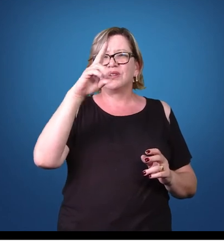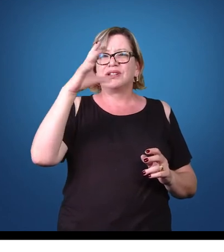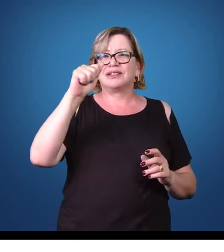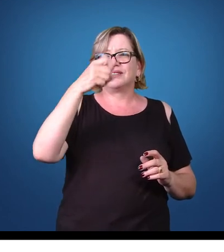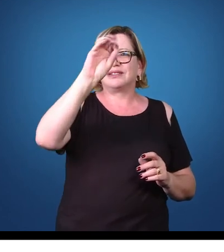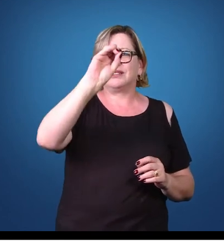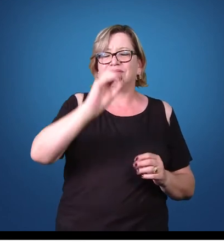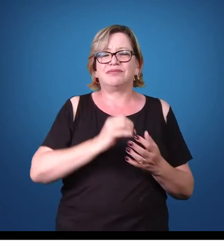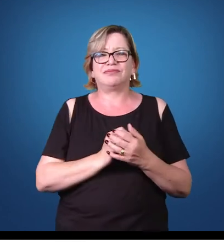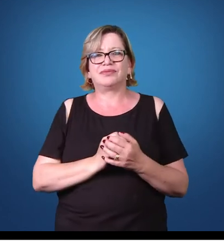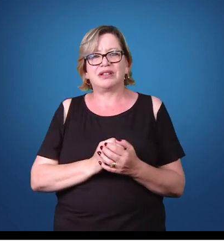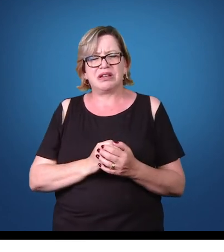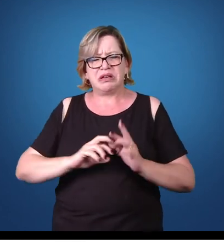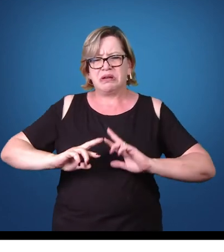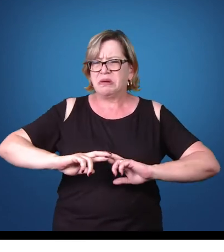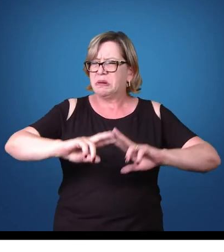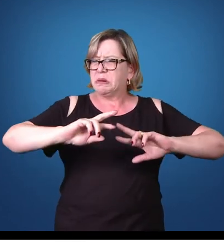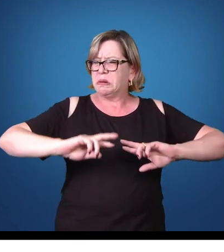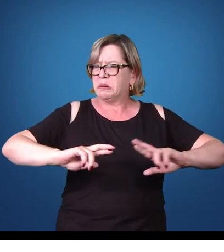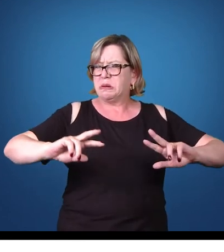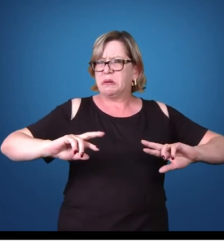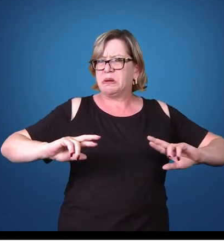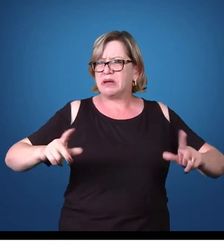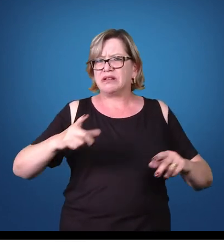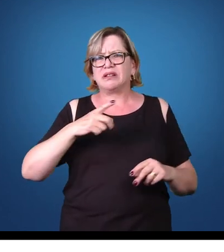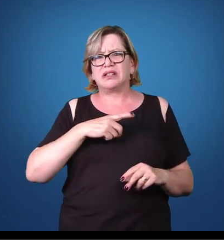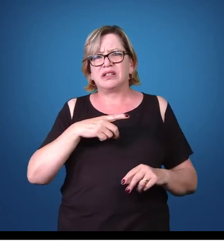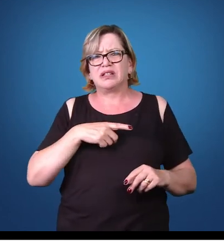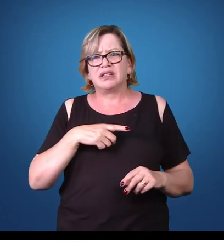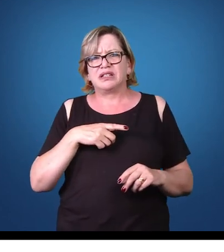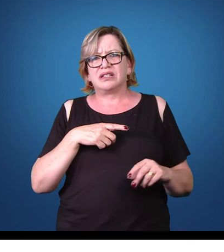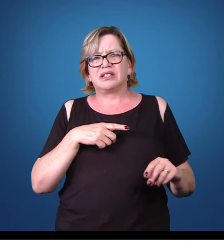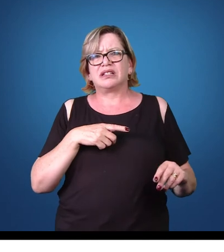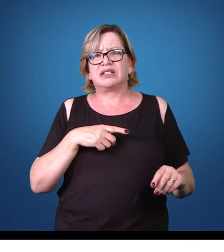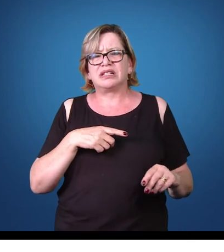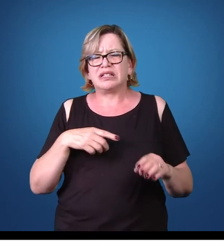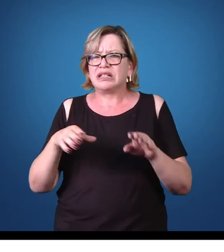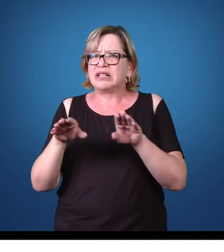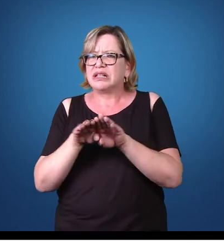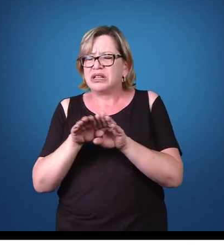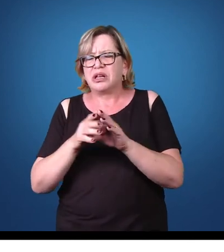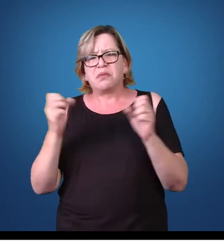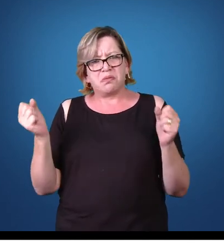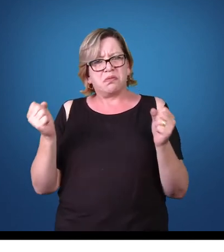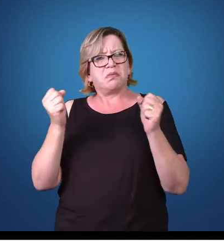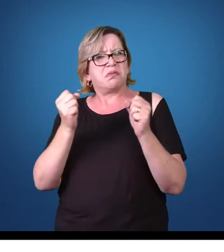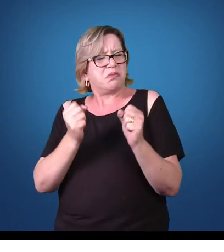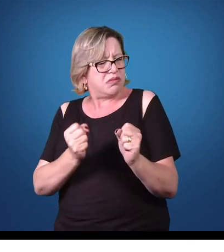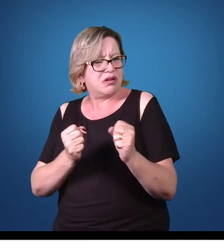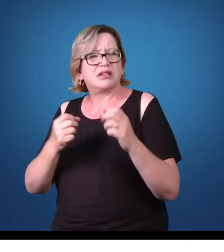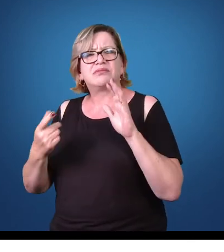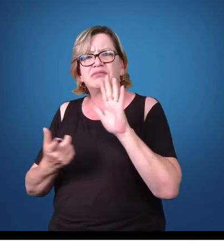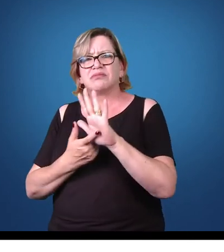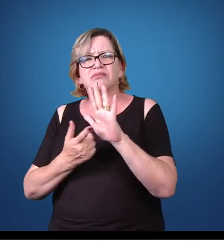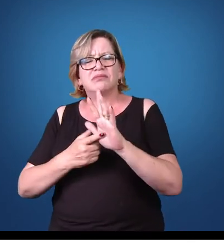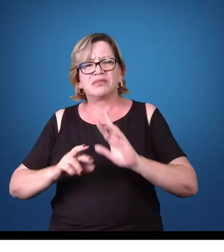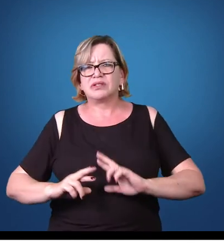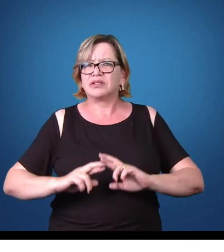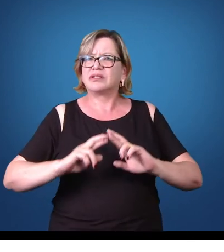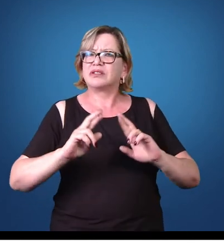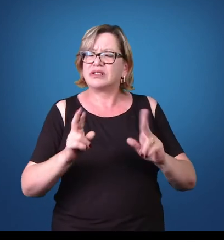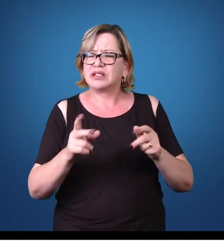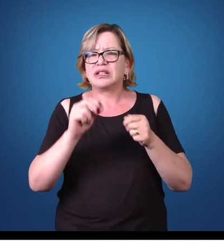reprodução muito diversificadas, tanto reprodução sexuada quanto reprodução assexuada. Isso